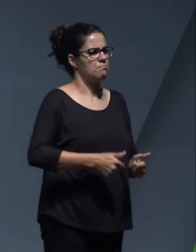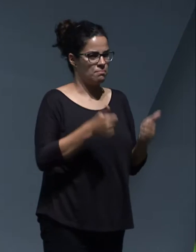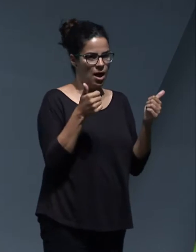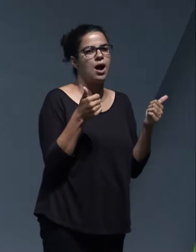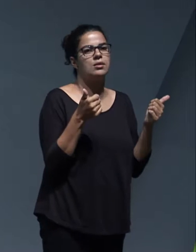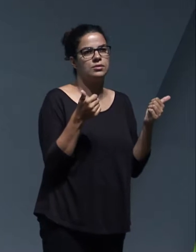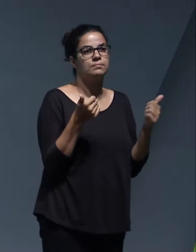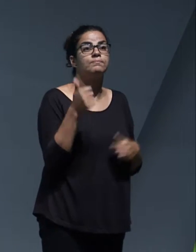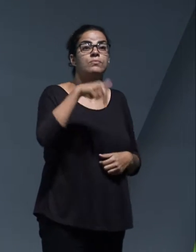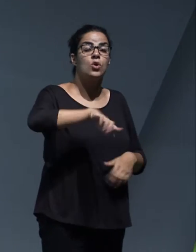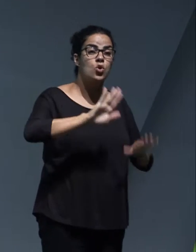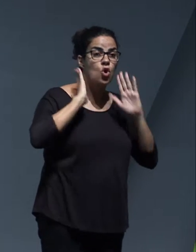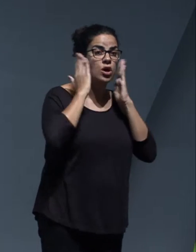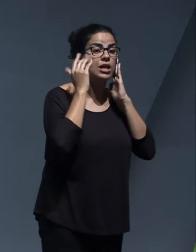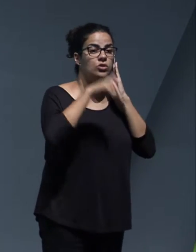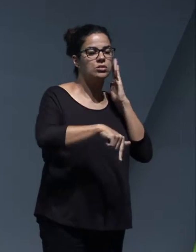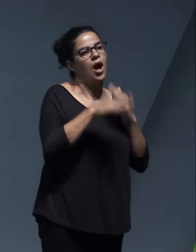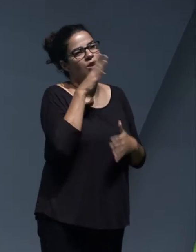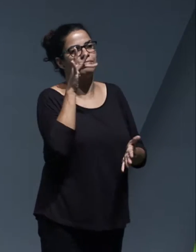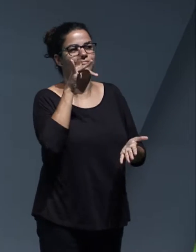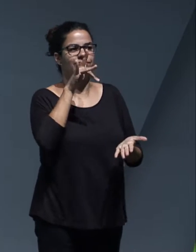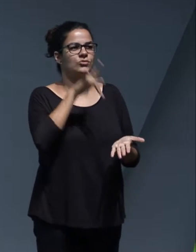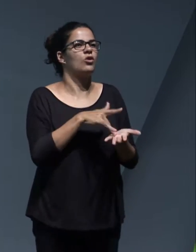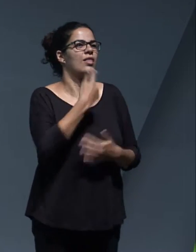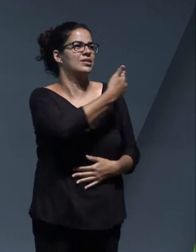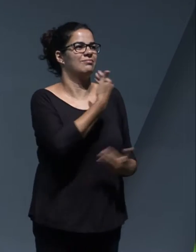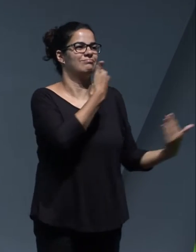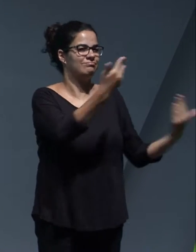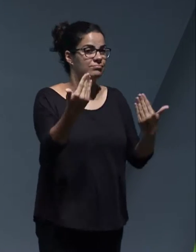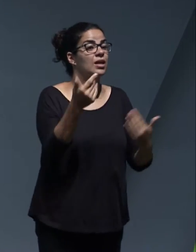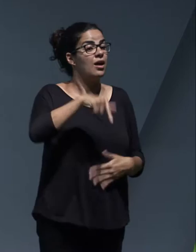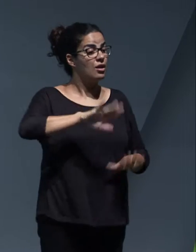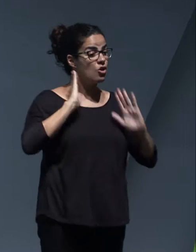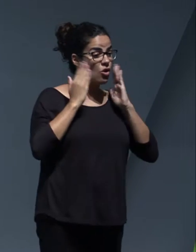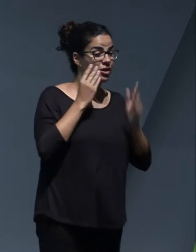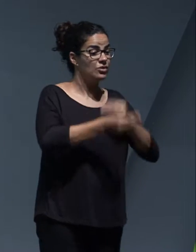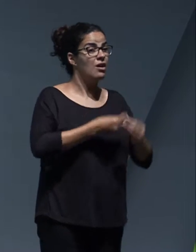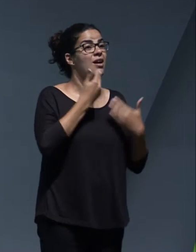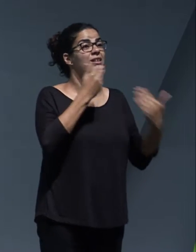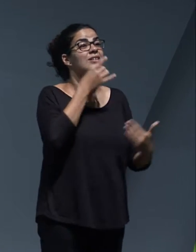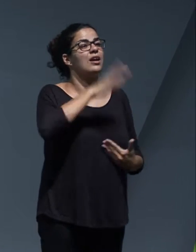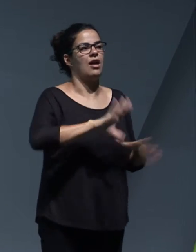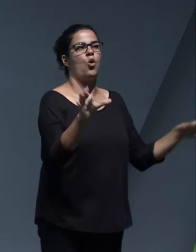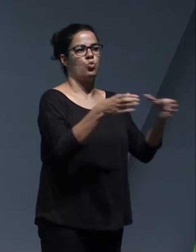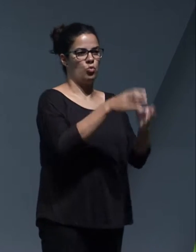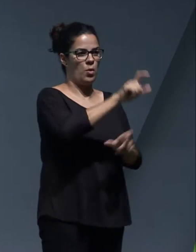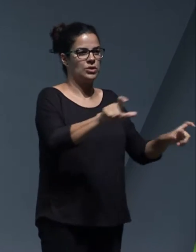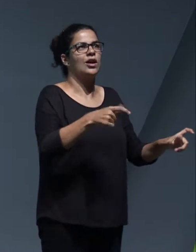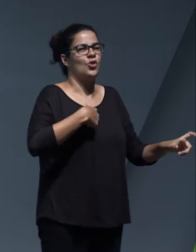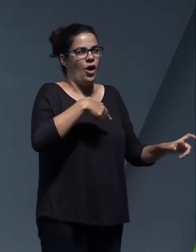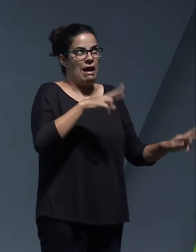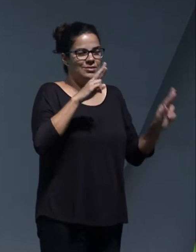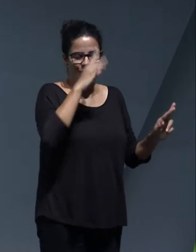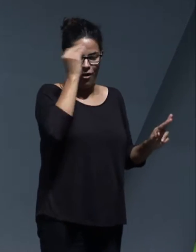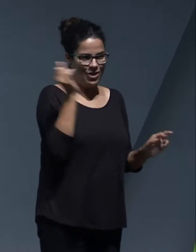Este congreso, y bien en la parte de agradecimiento, ha sido posible a un grupo de personas, ¿no? Espero no olvidarme de ninguna y